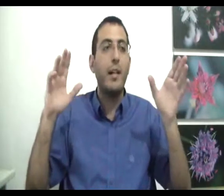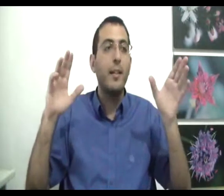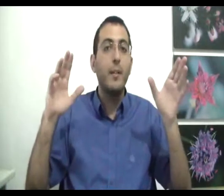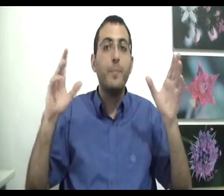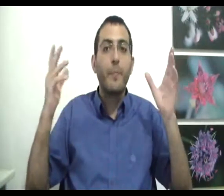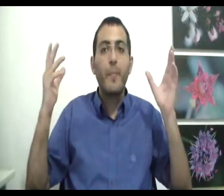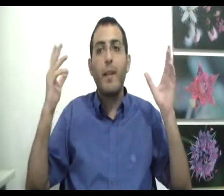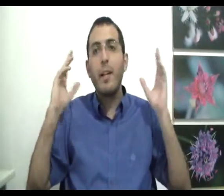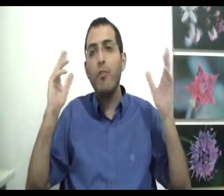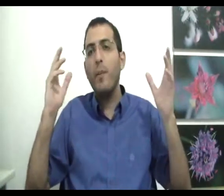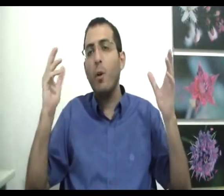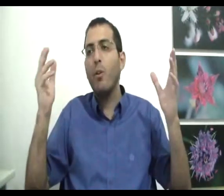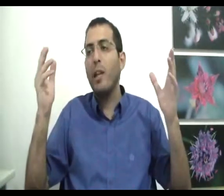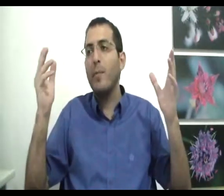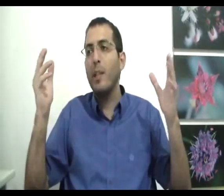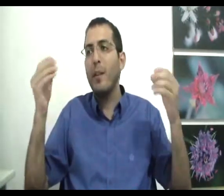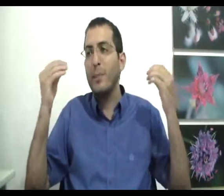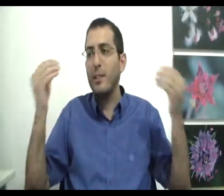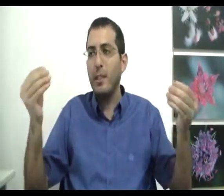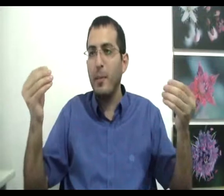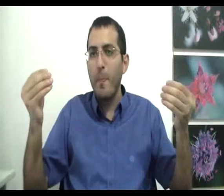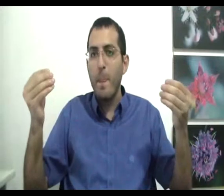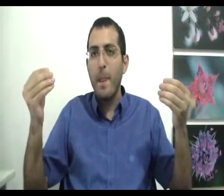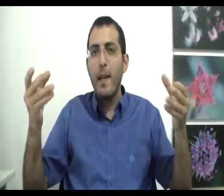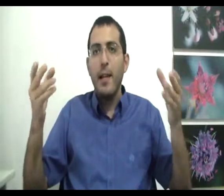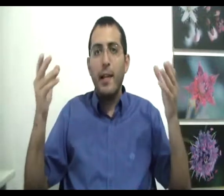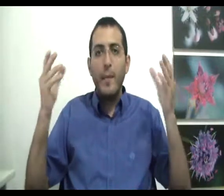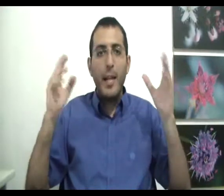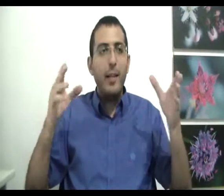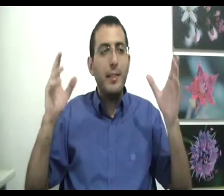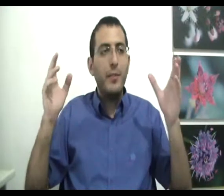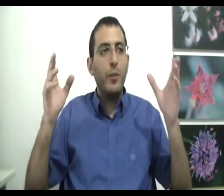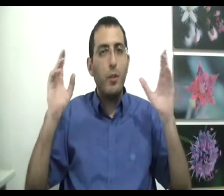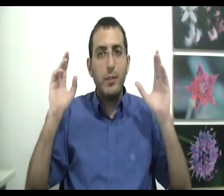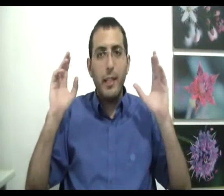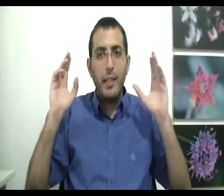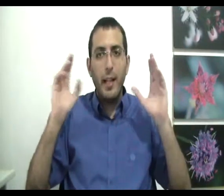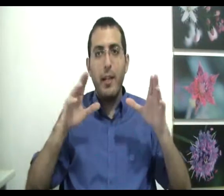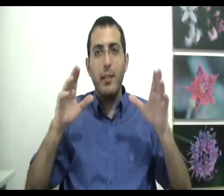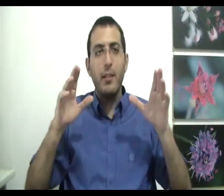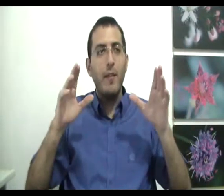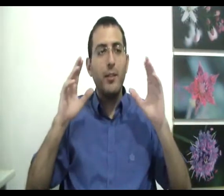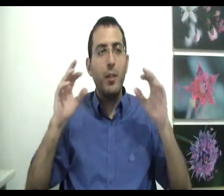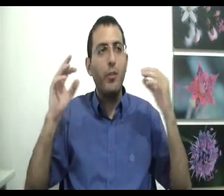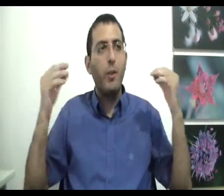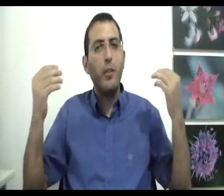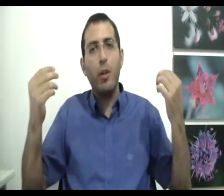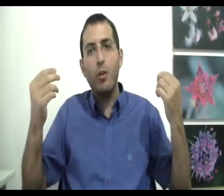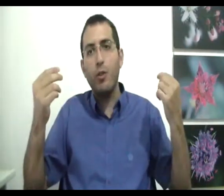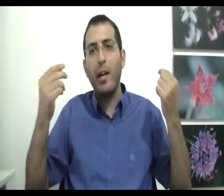אבל אנשים לא קולטים דבר בסיסי אם יהיה לך כסף או לא, זה עינן אחד אבל זה לא קשור לענו של העושר